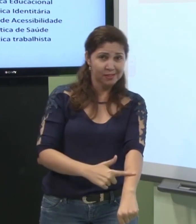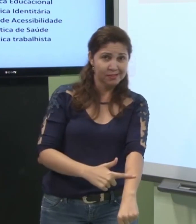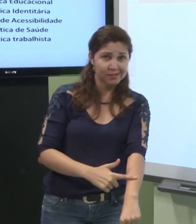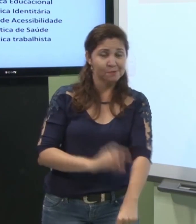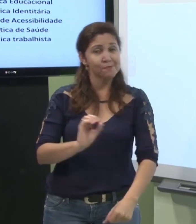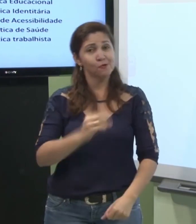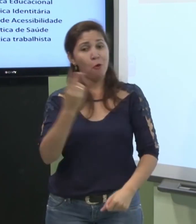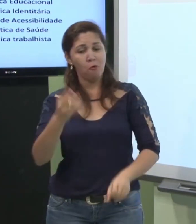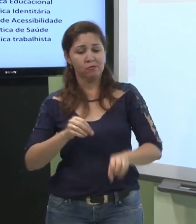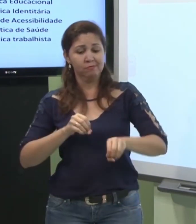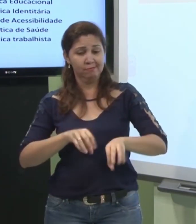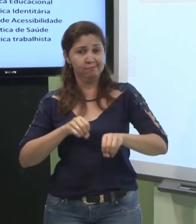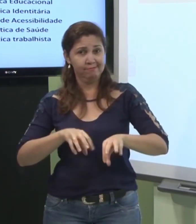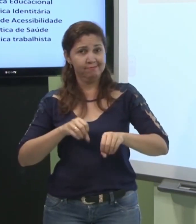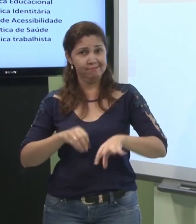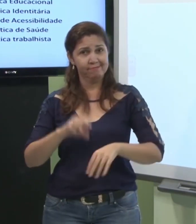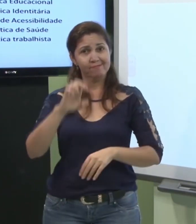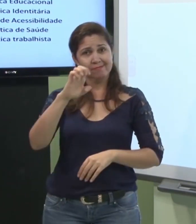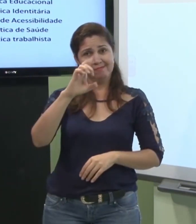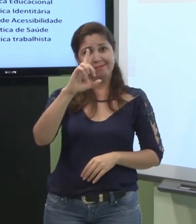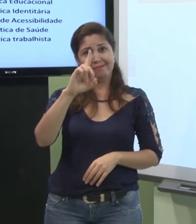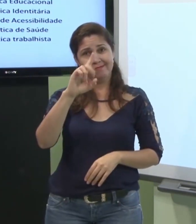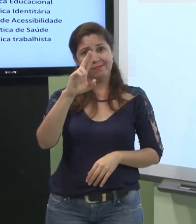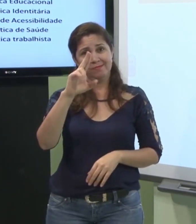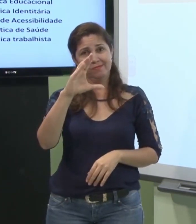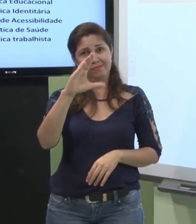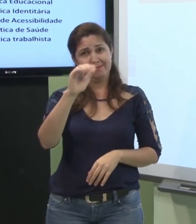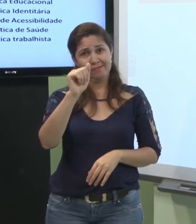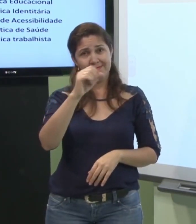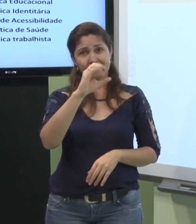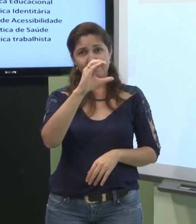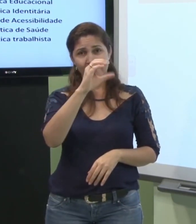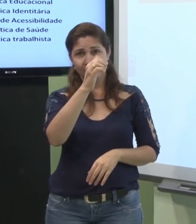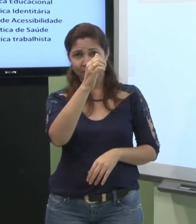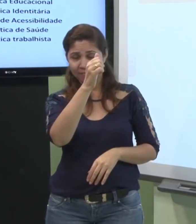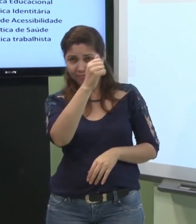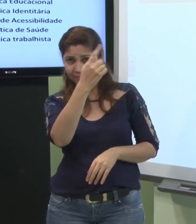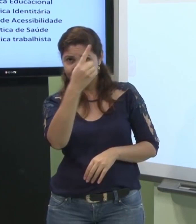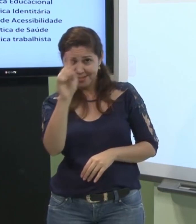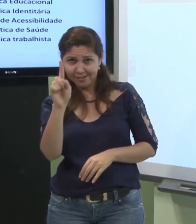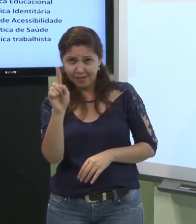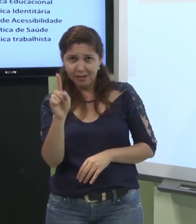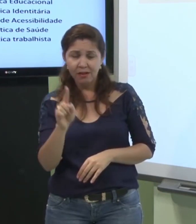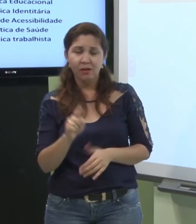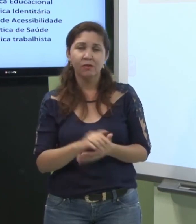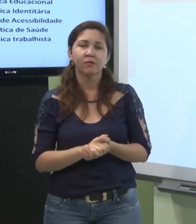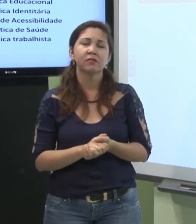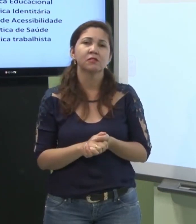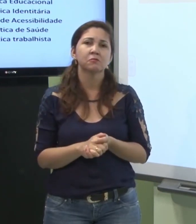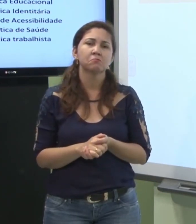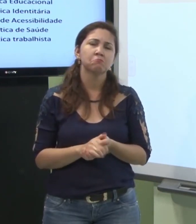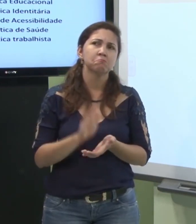política educacional algumas pessoas utilizam esse sinal para educação e outras utilizam esse outro sinal para educação